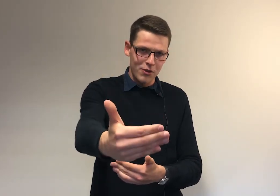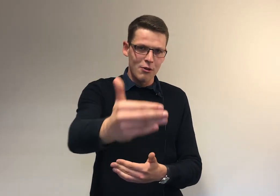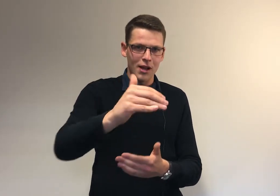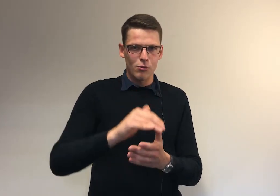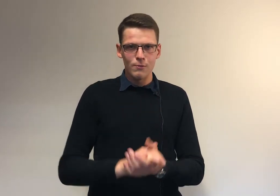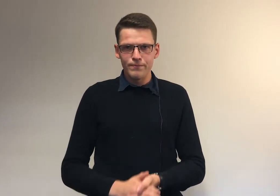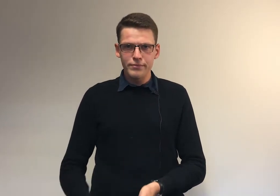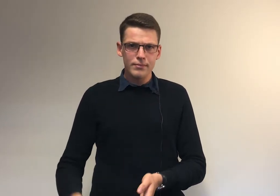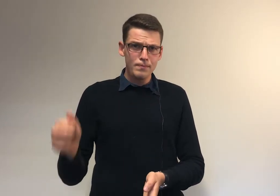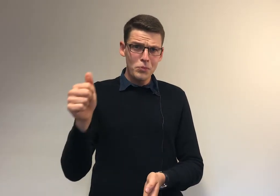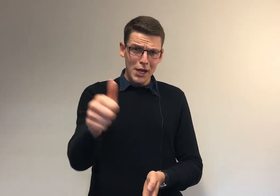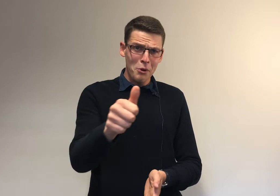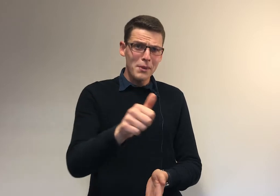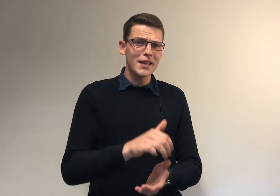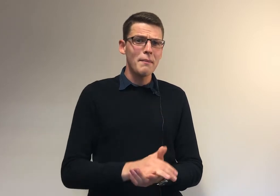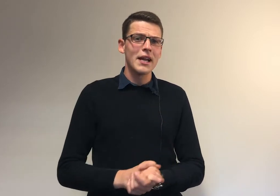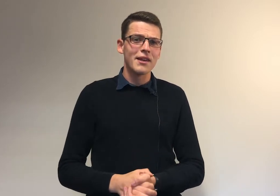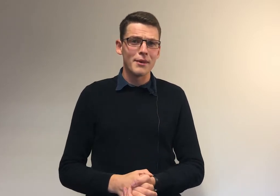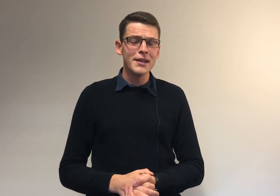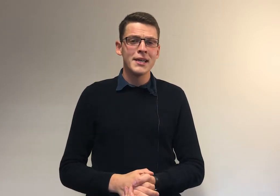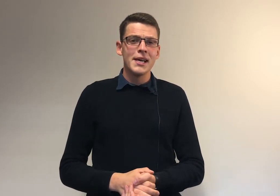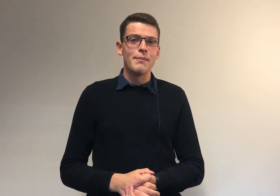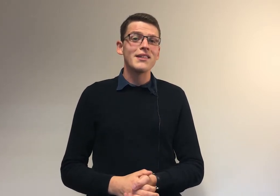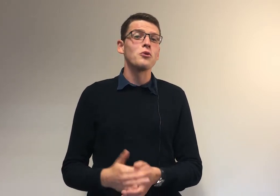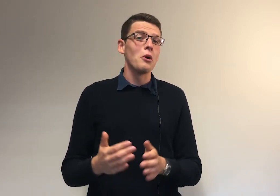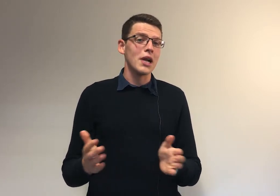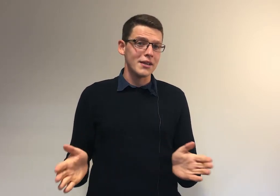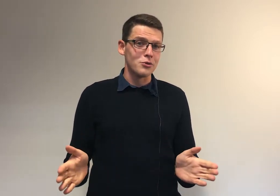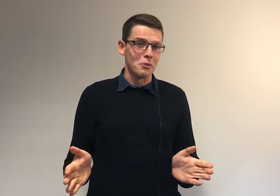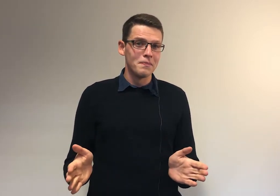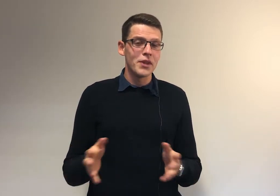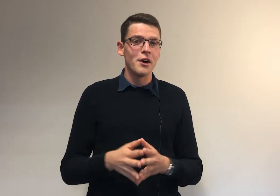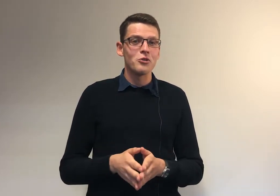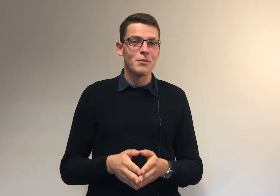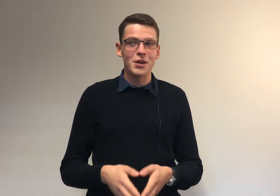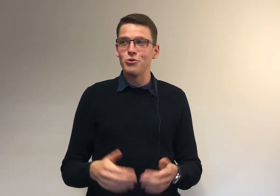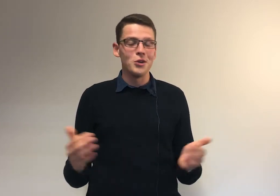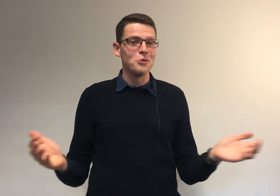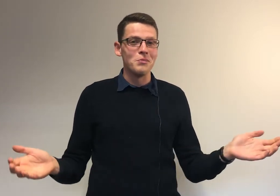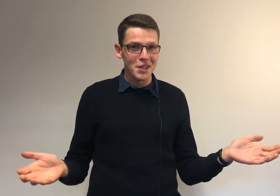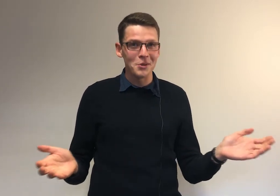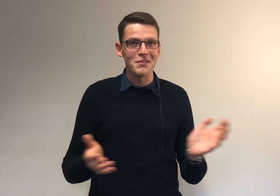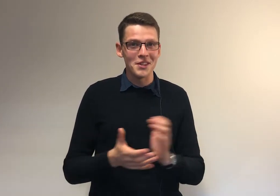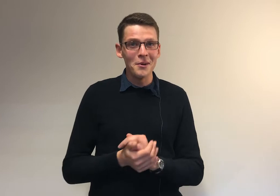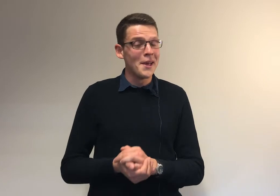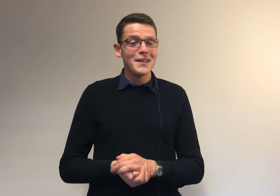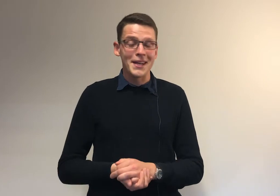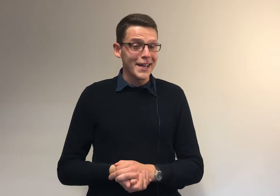vidéo là-dessus. La première étape à l'examen, c'est de comprendre la question. Alors tu vas me dire, son ego, il me dit des trucs évidents. C'est clair,